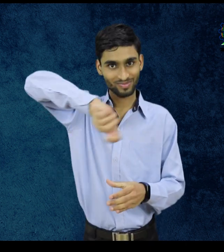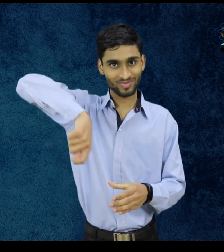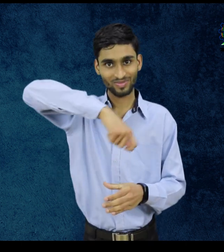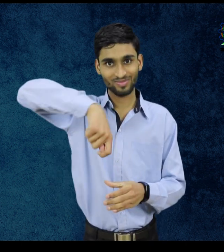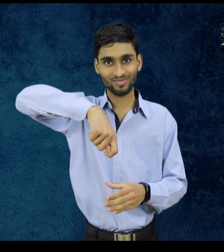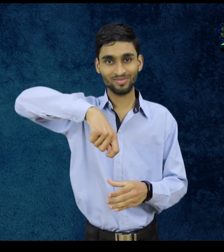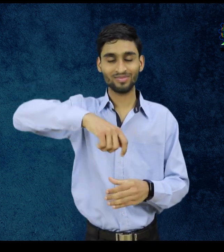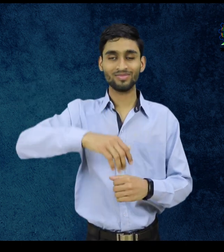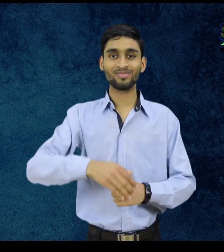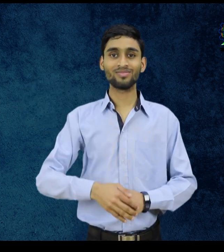खाना पकाना